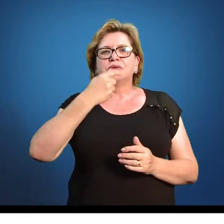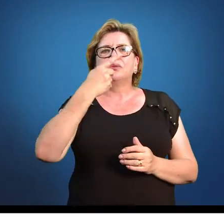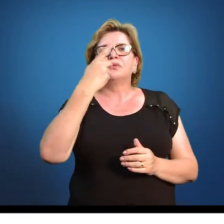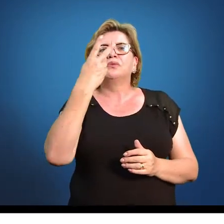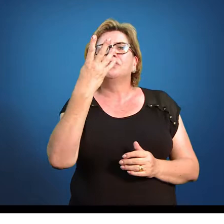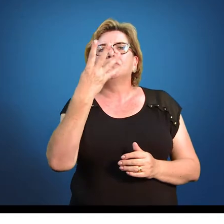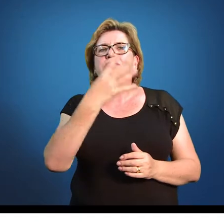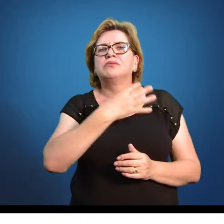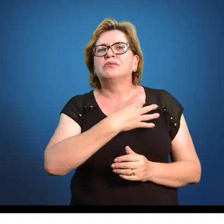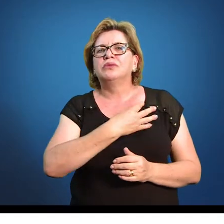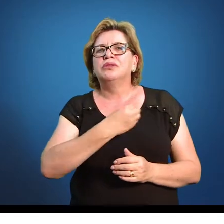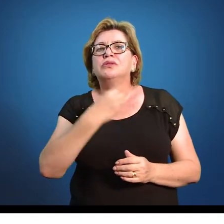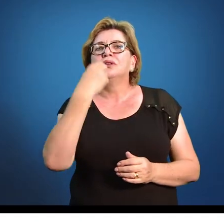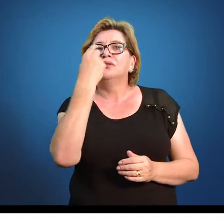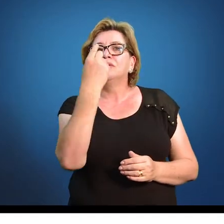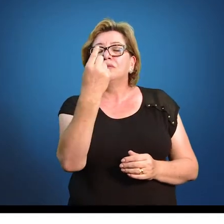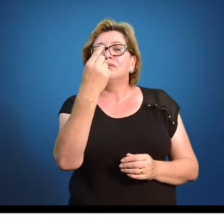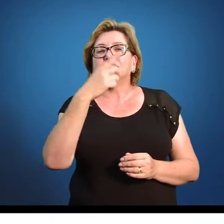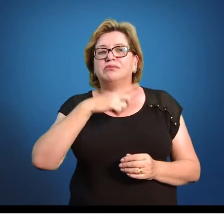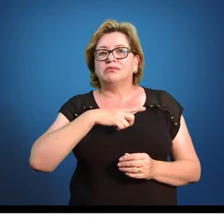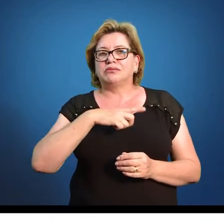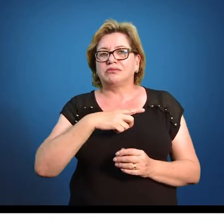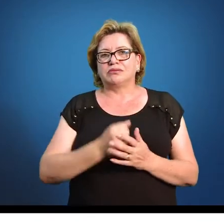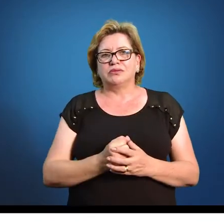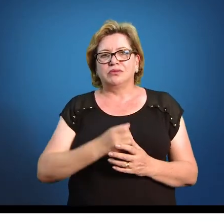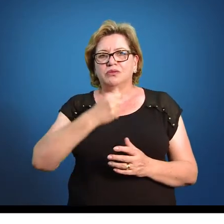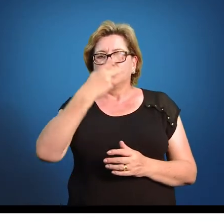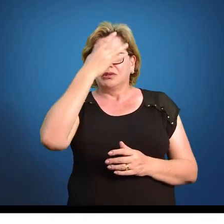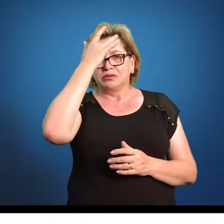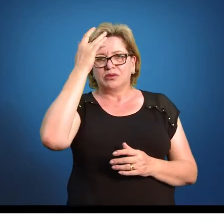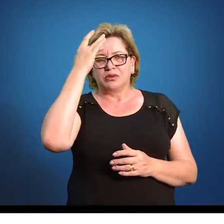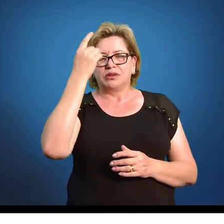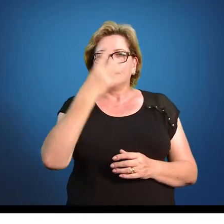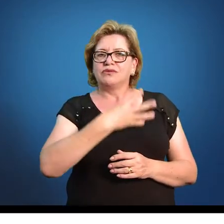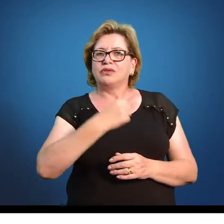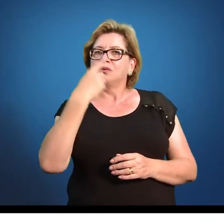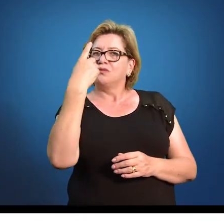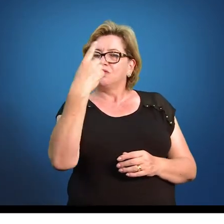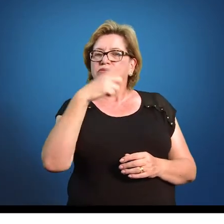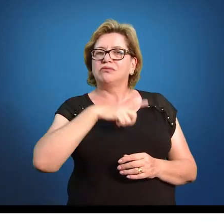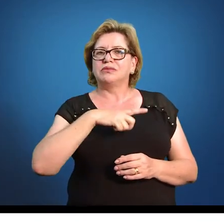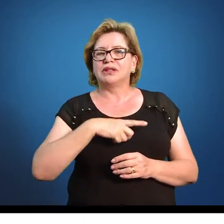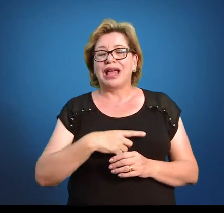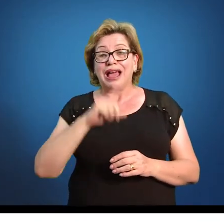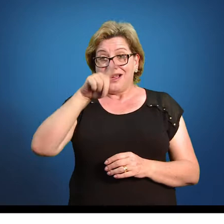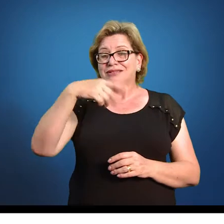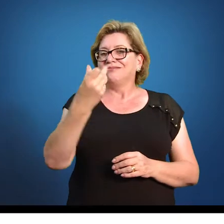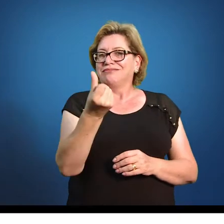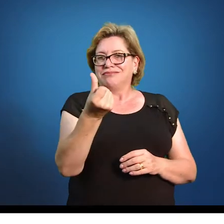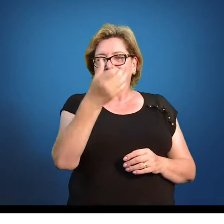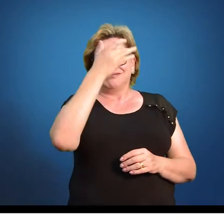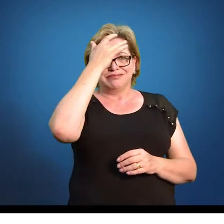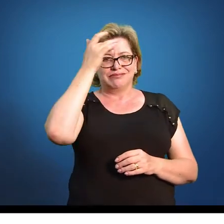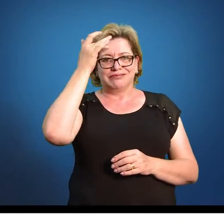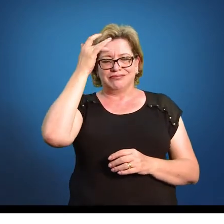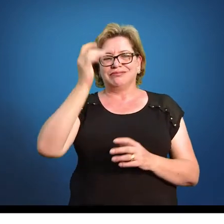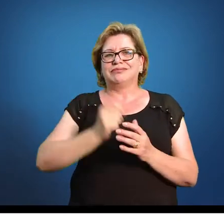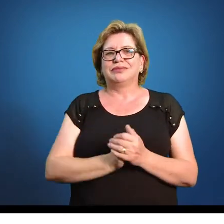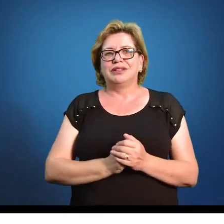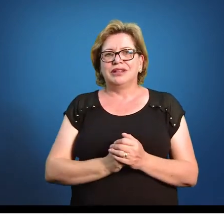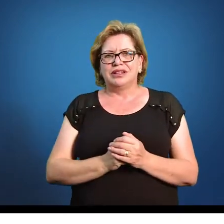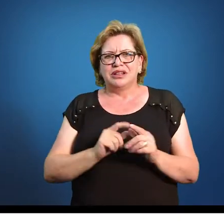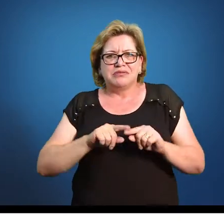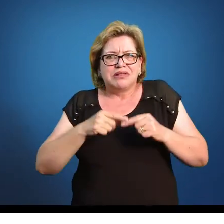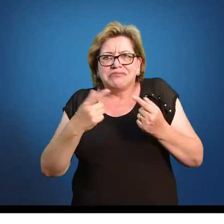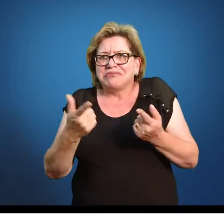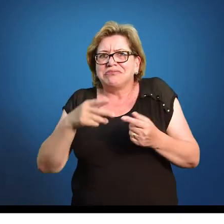o número de filhos? O número 1, por exemplo, né? Quantos têm um filho? Ah, são 6 pessoas. Mas eu não